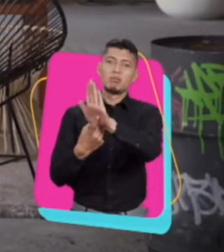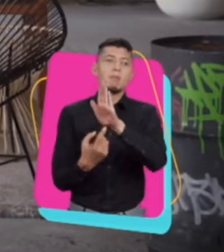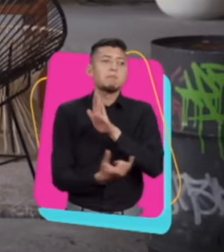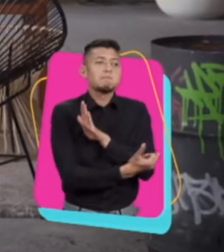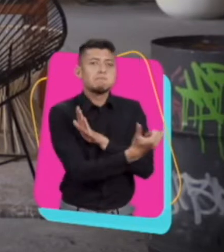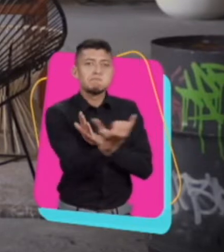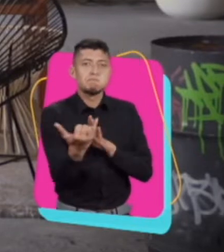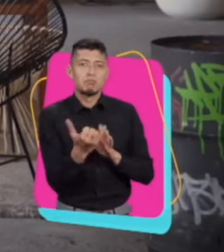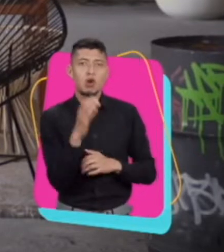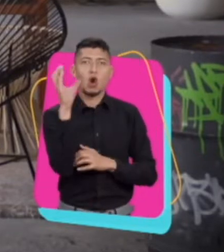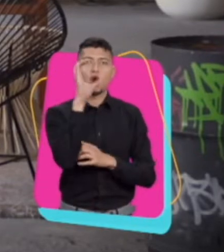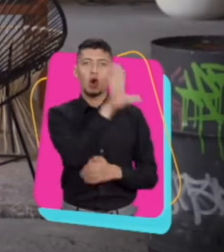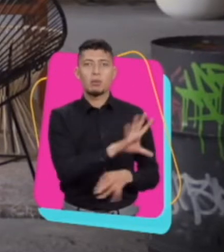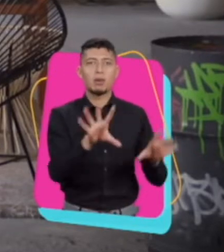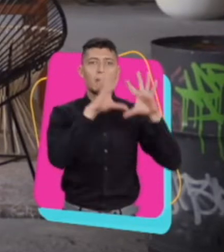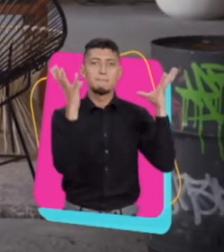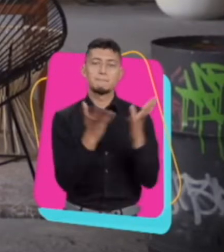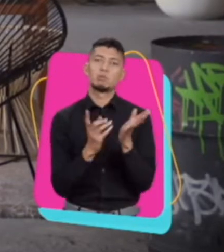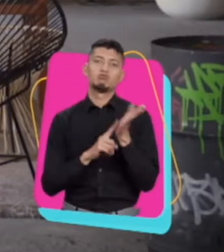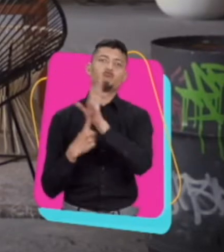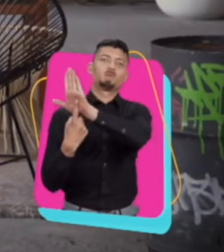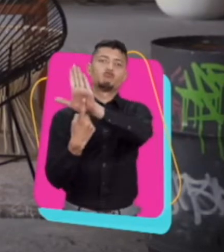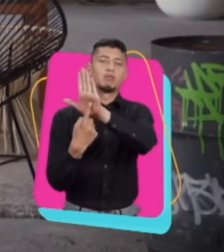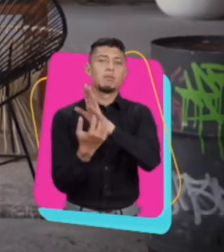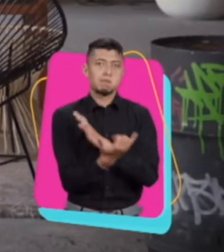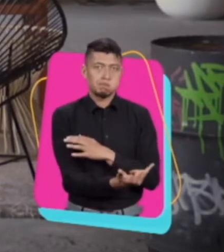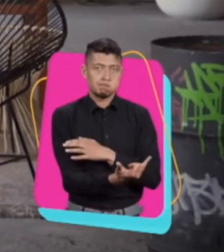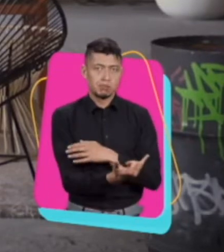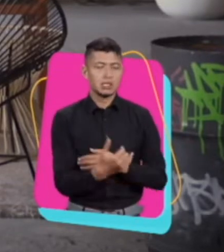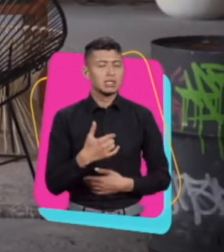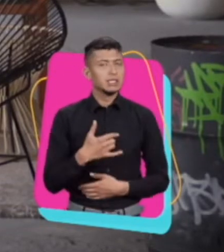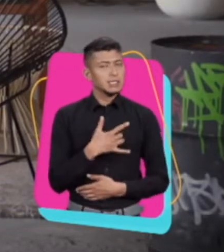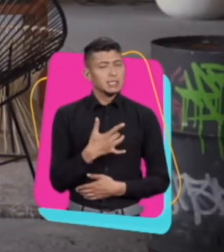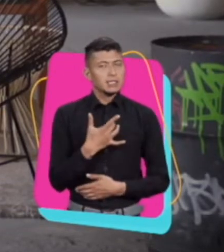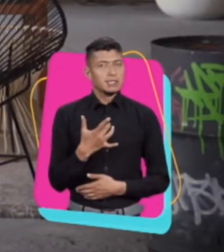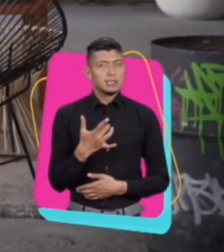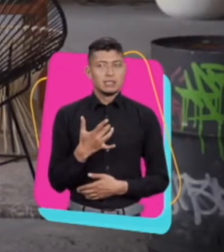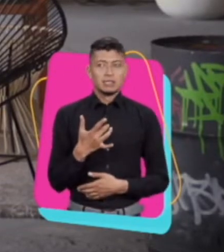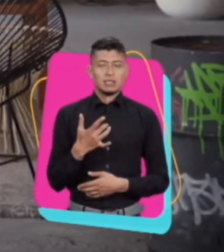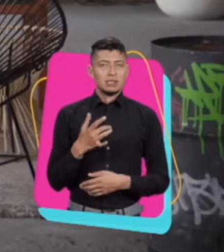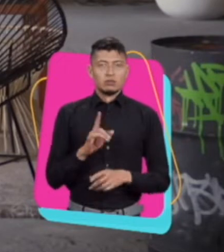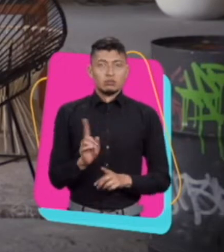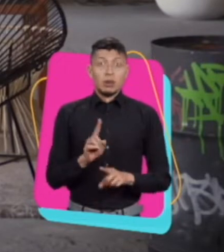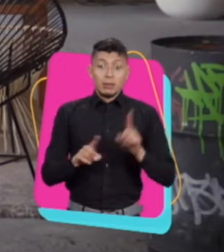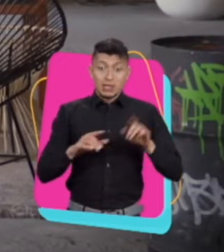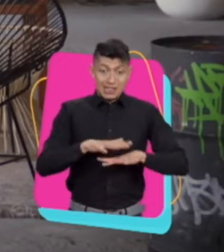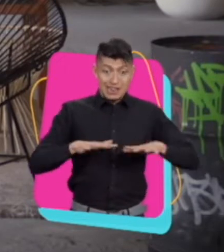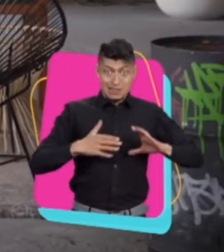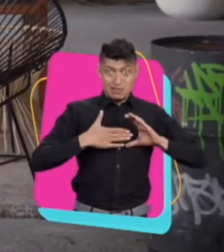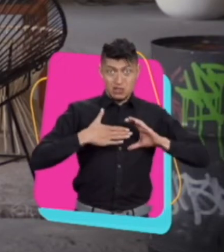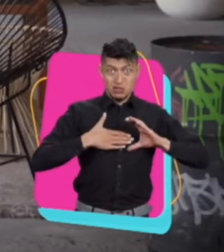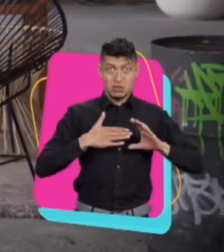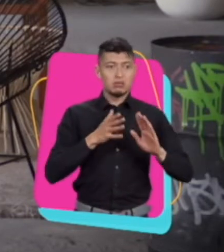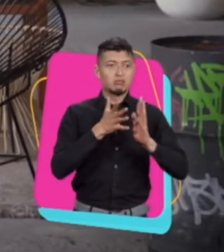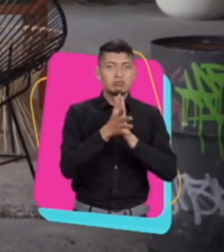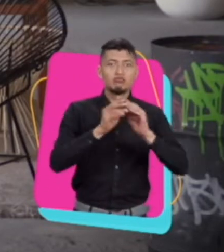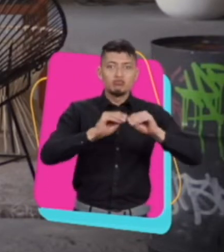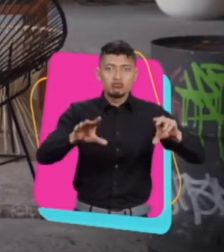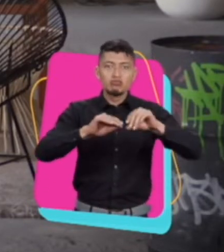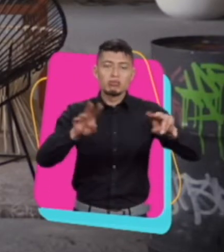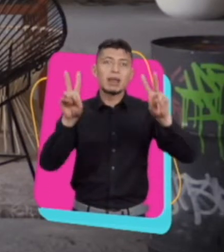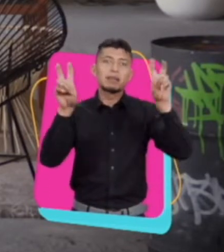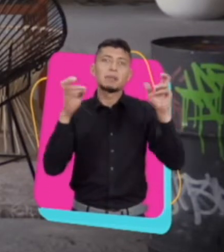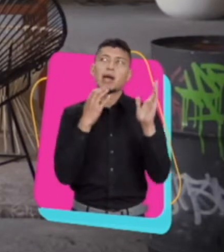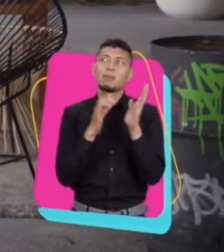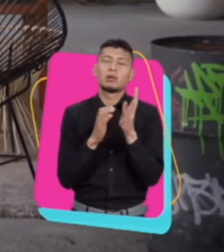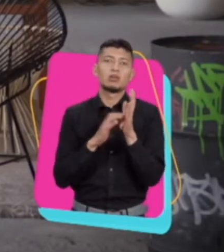las cosas, sino estamos mostrando lo que sucede en Colombia, en el mundo. No, no, pero de igual forma yo no trato en mis redes